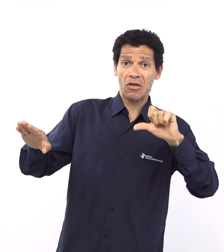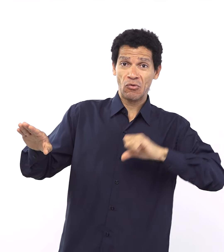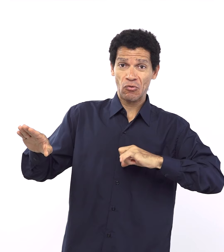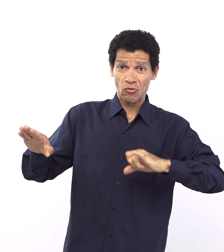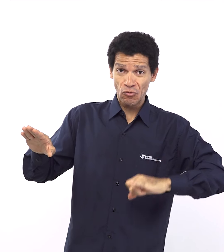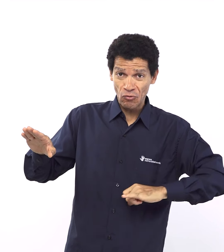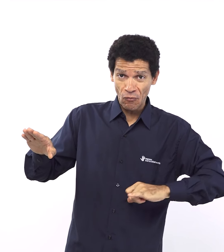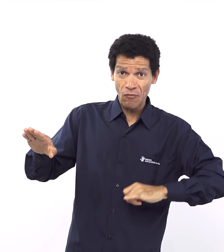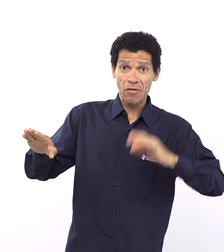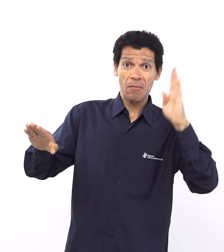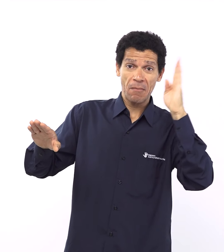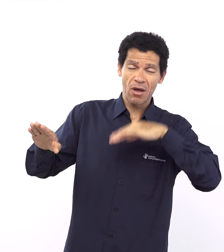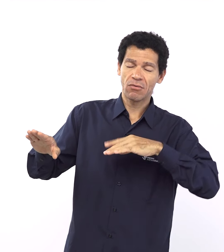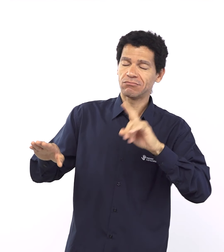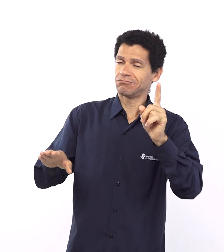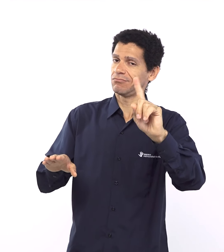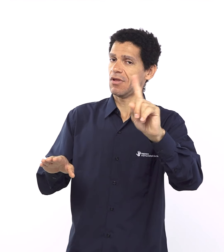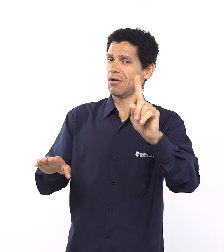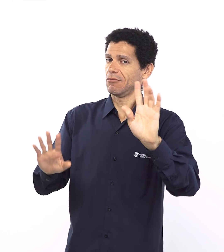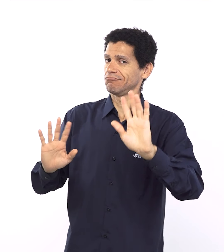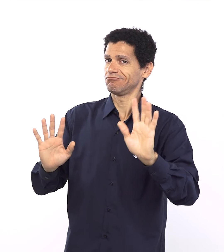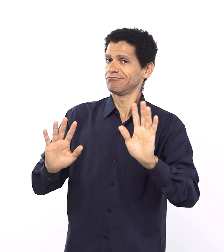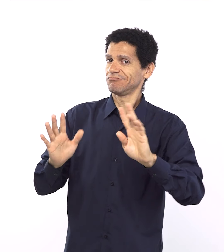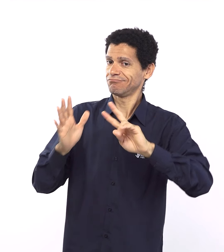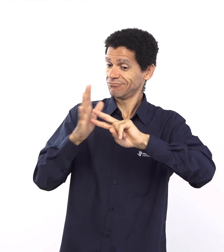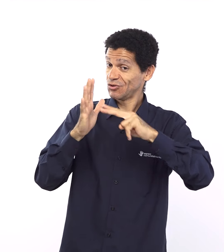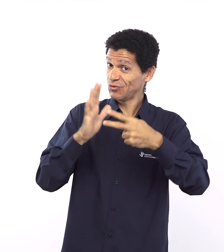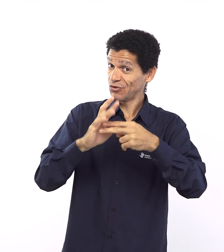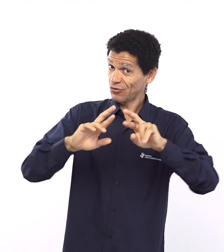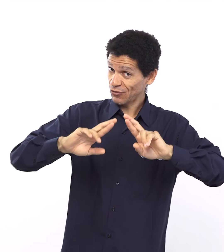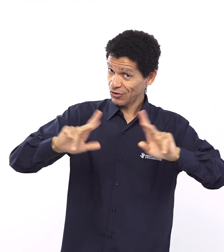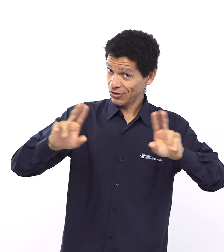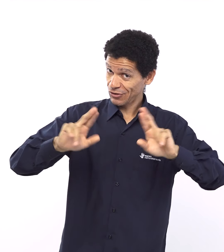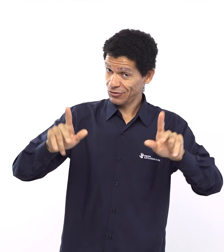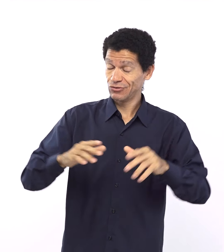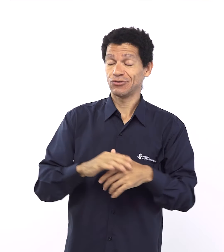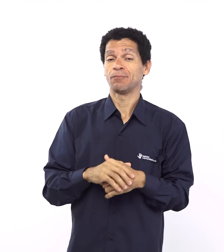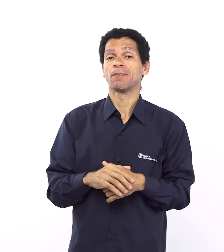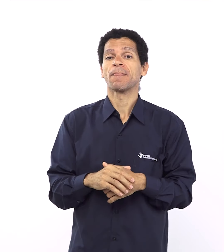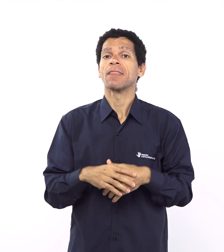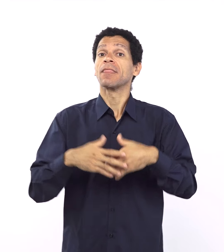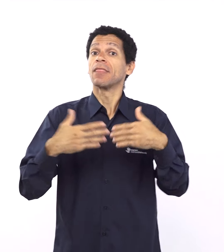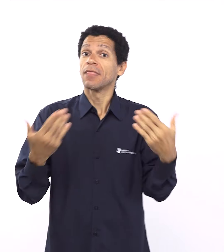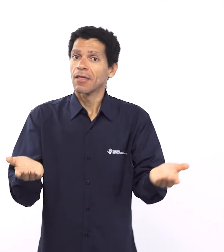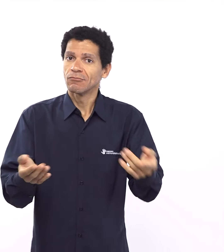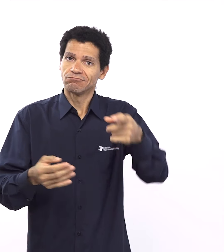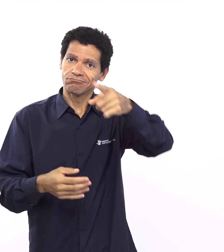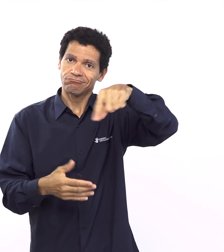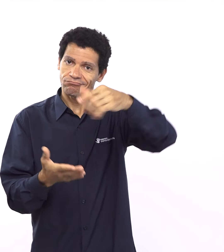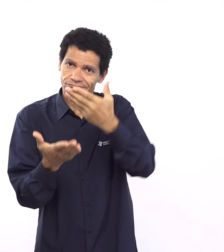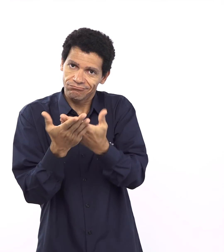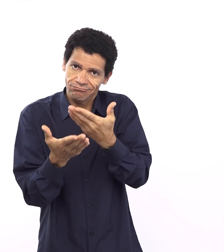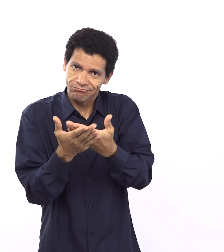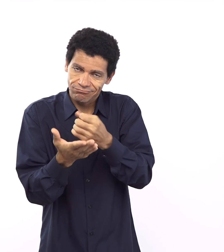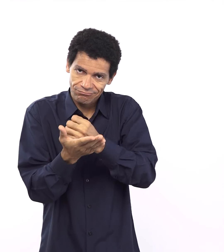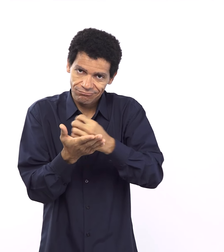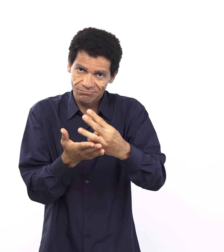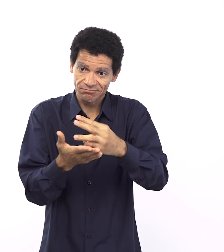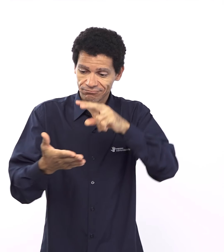e depois a execução o relato disso sendo efetivado só que no meio disso a gente tem o recheio